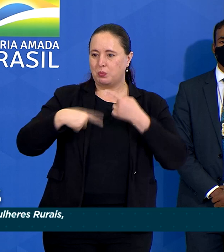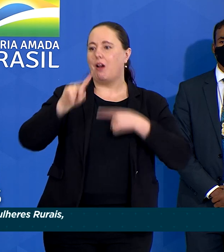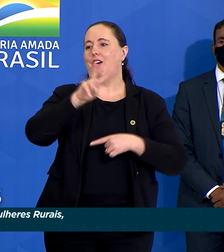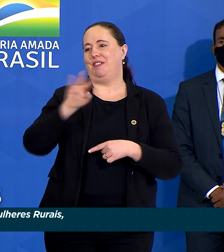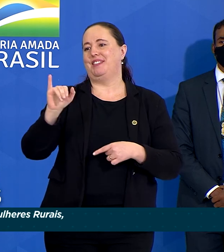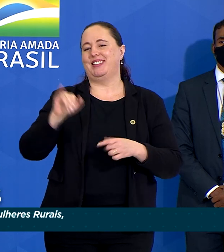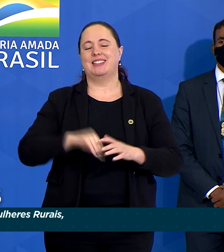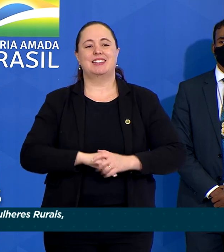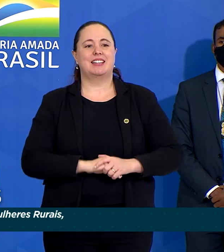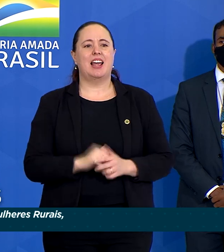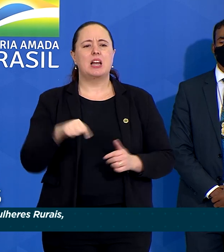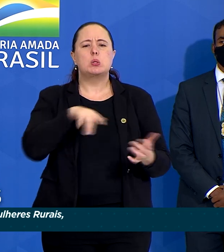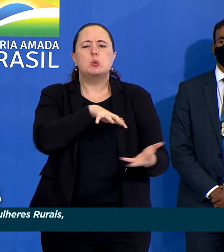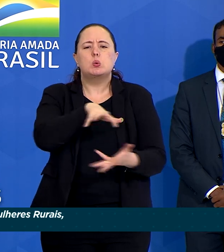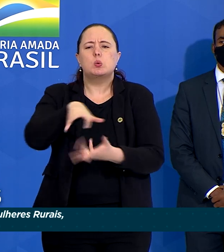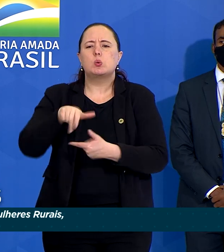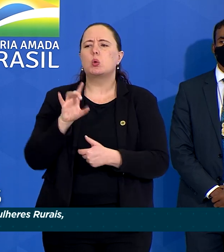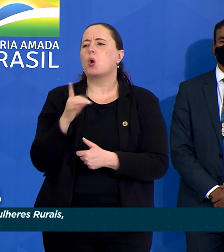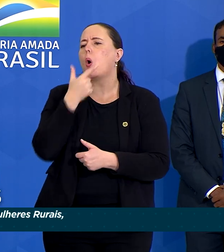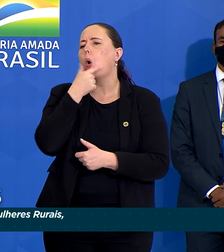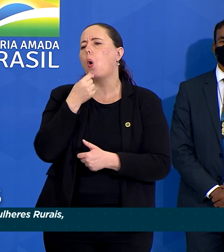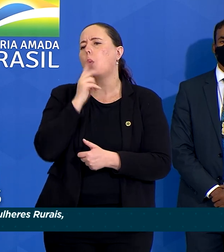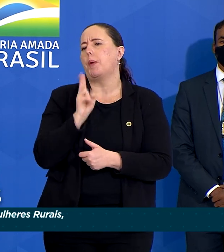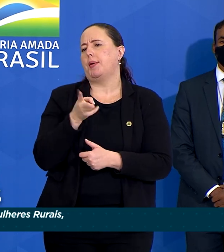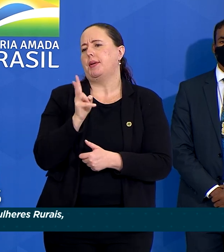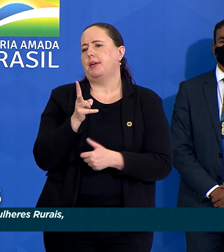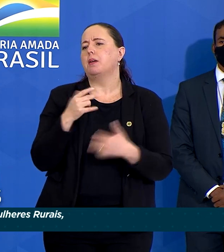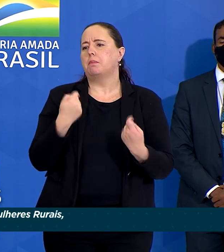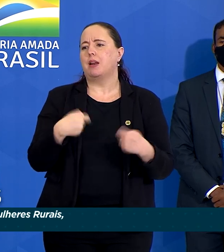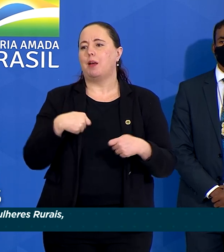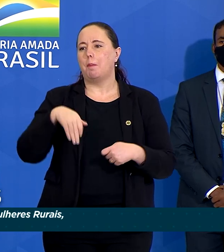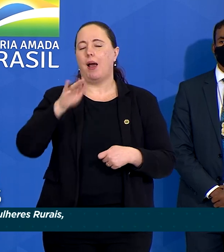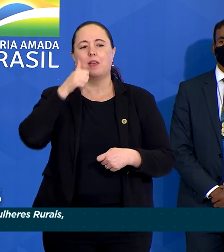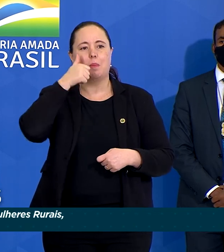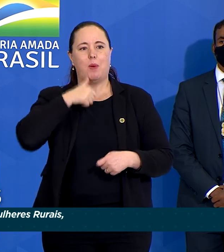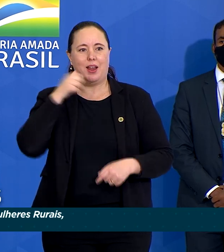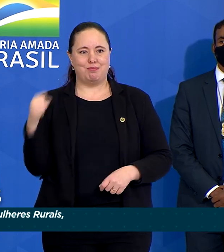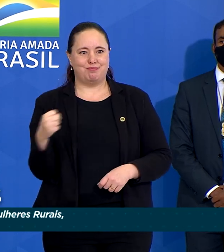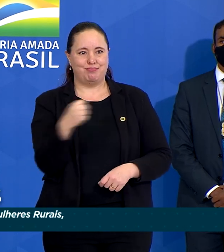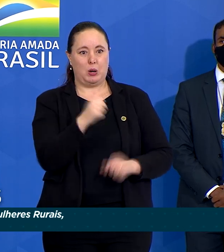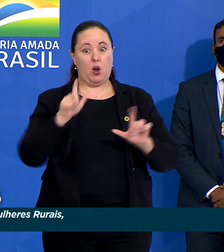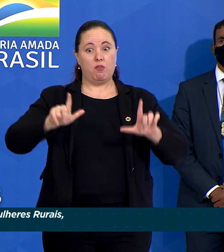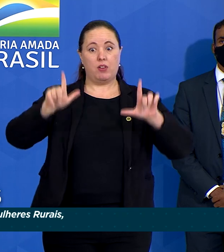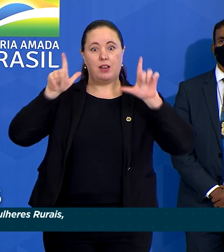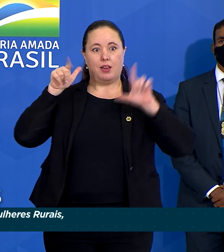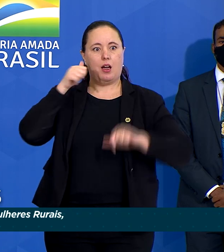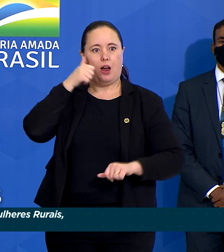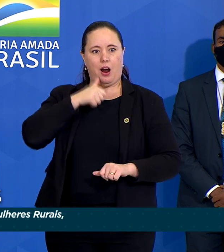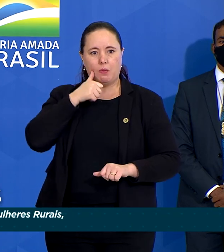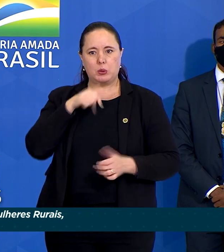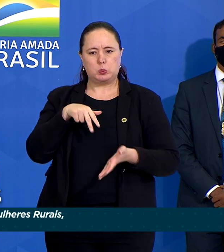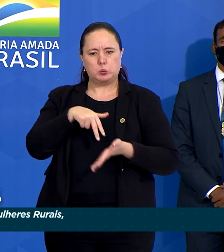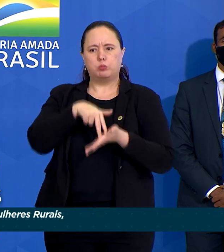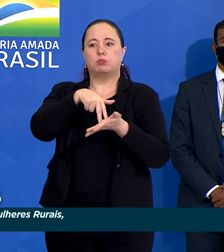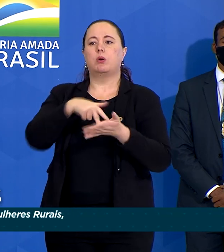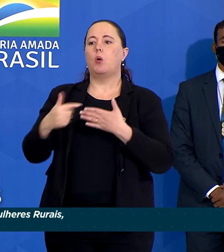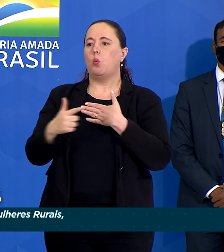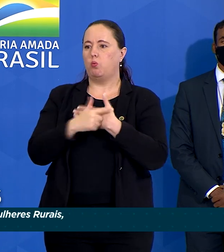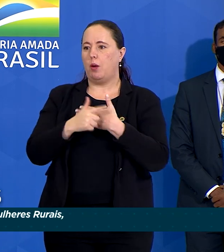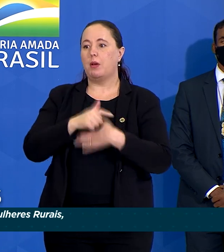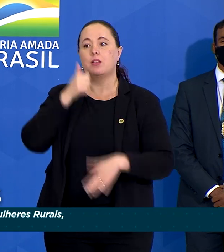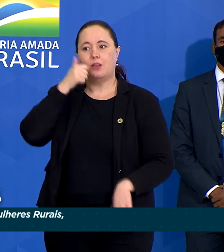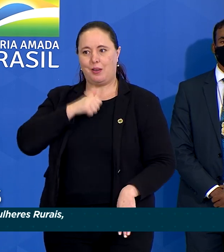Neste mundo ainda tão masculino, precisamos cada vez mais evidenciar e fortalecer o papel